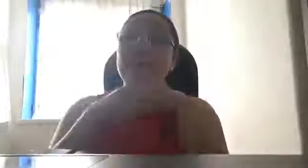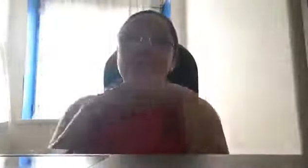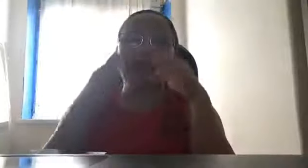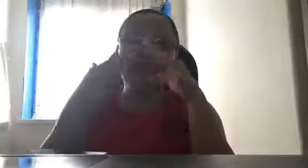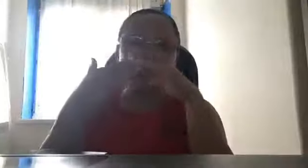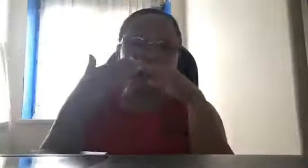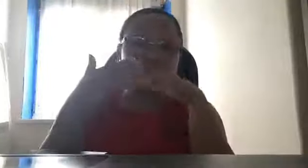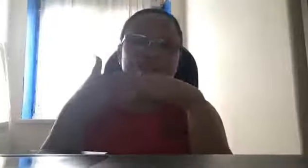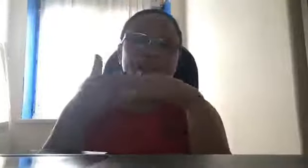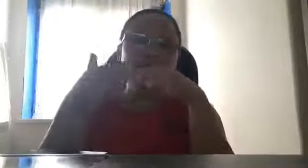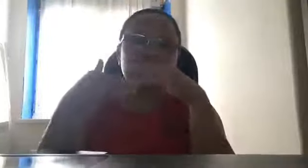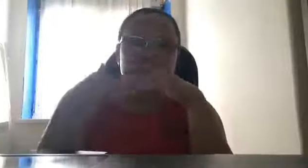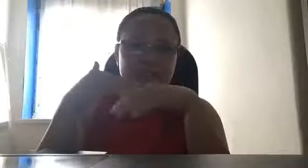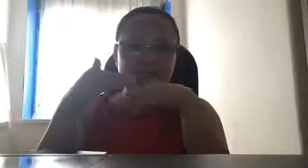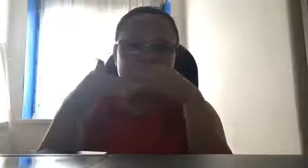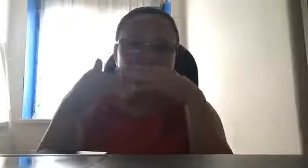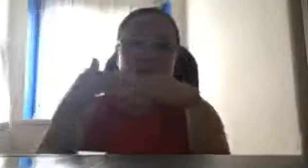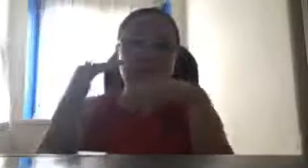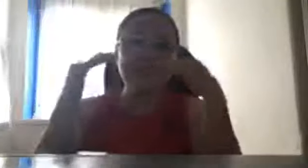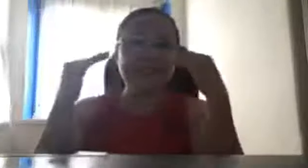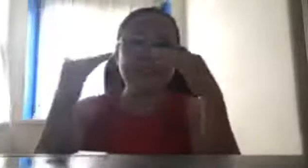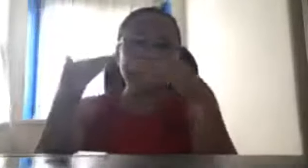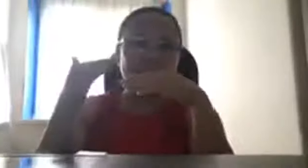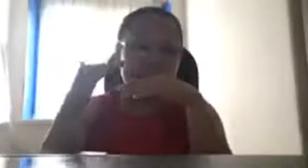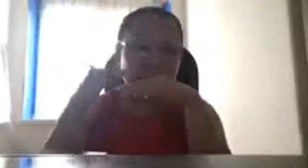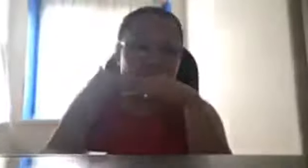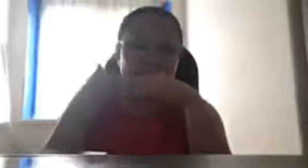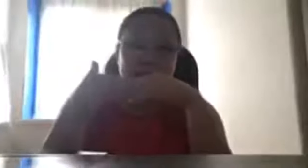nag-aaral kayo ng nag-aaral. Pagdating ng time,